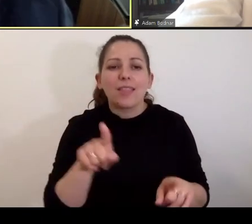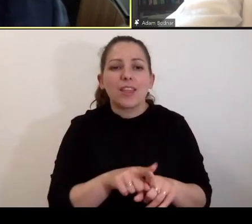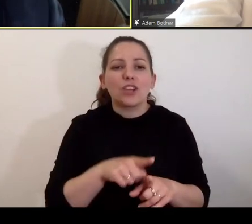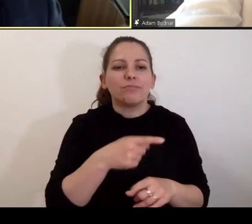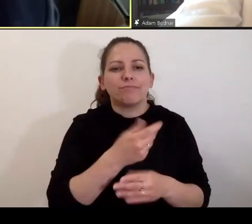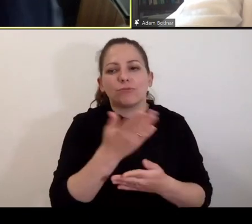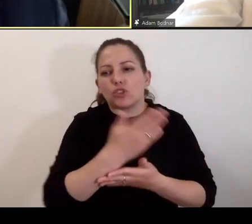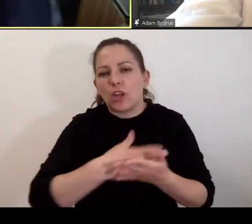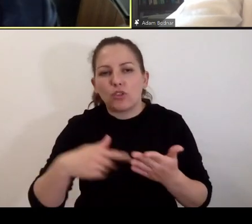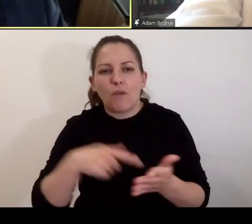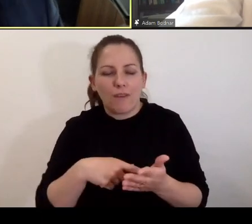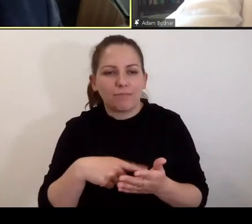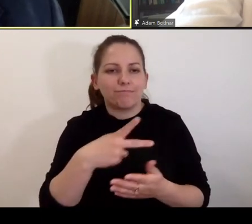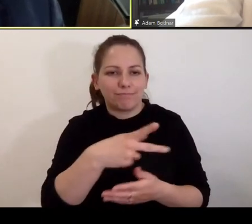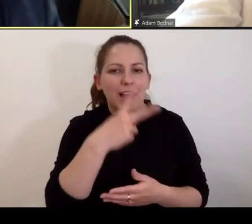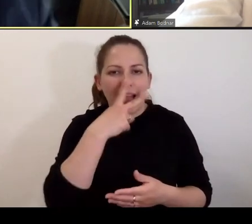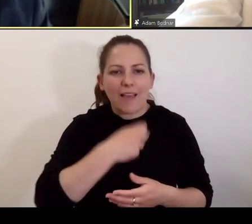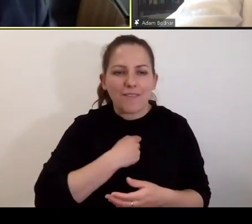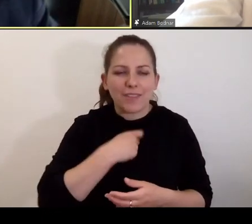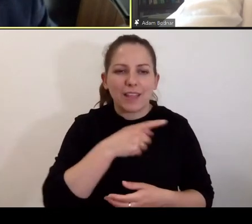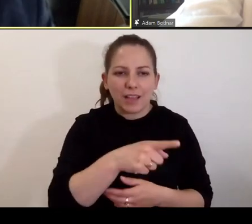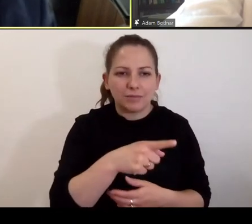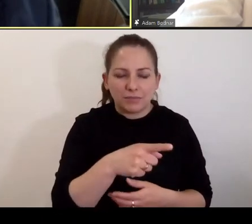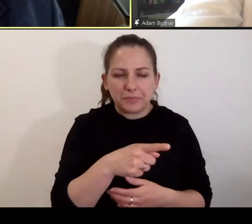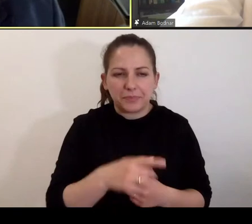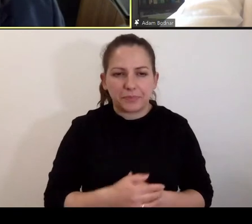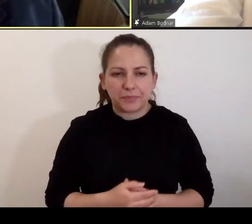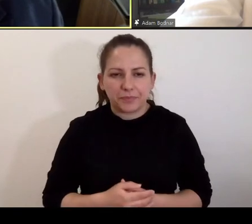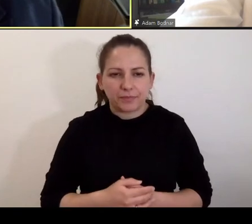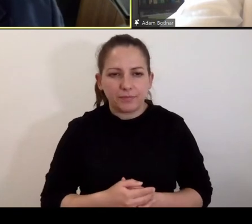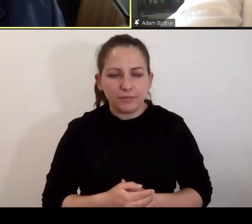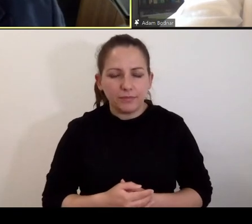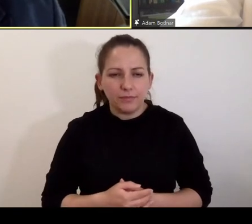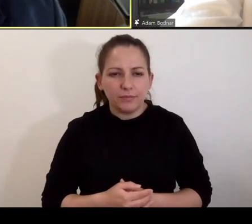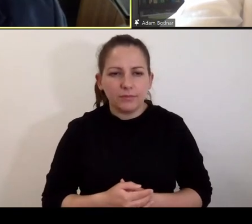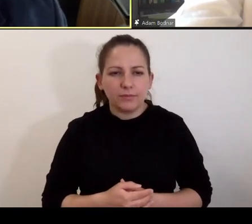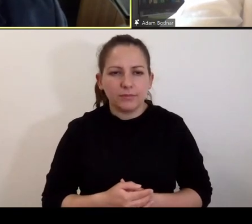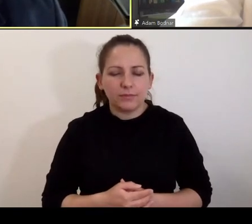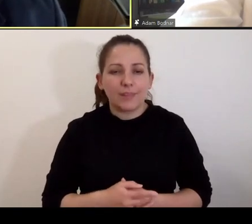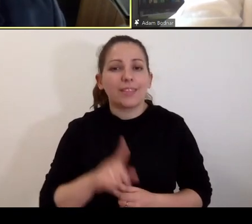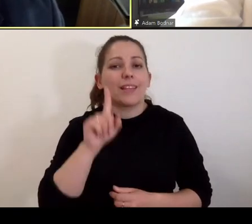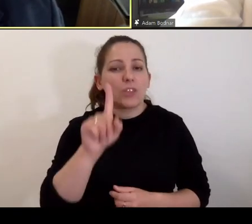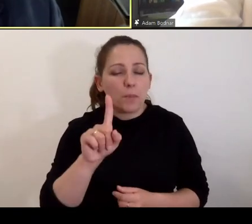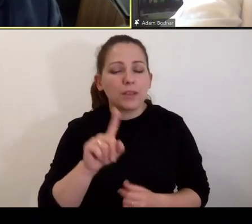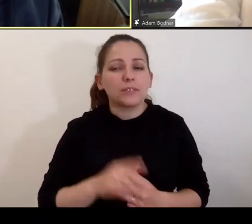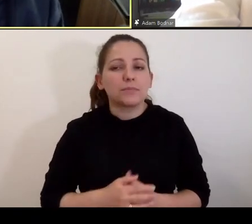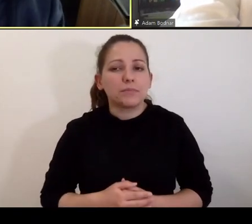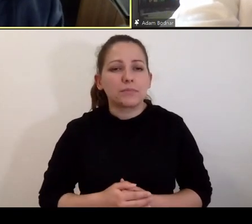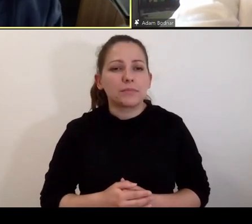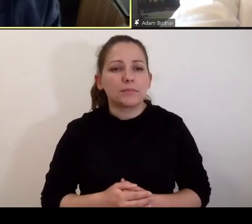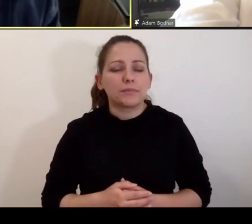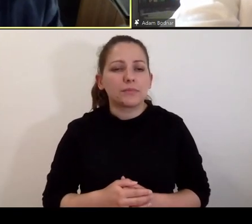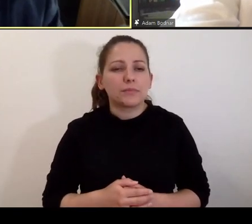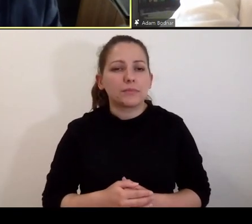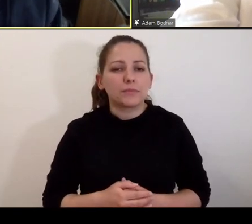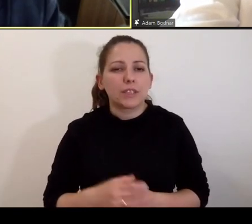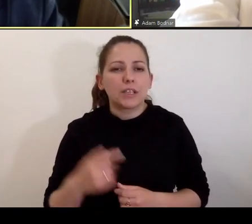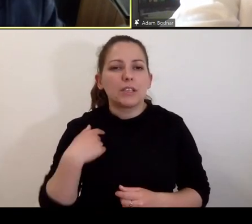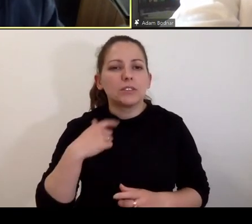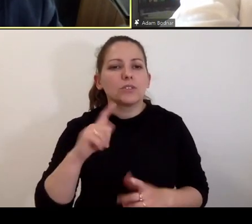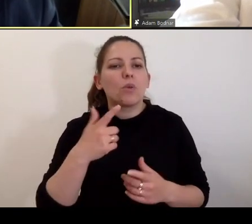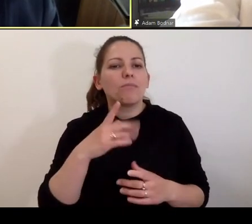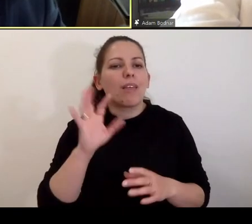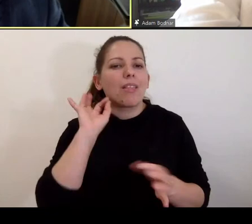które w ogóle, aliminę muszą być odrzysowane, bo nie dotyczą w ogóle naszej problematyki. Natomiast z tego się odsiewa